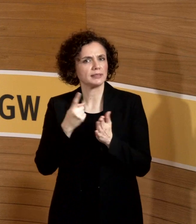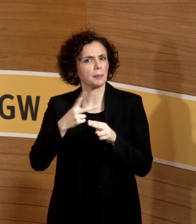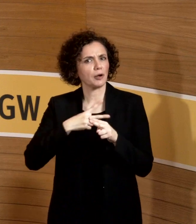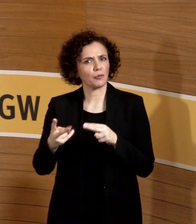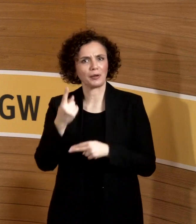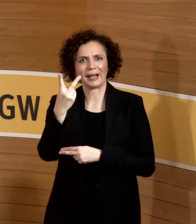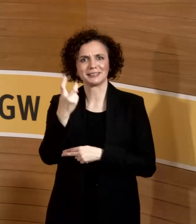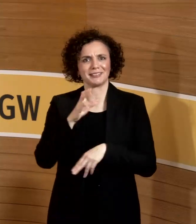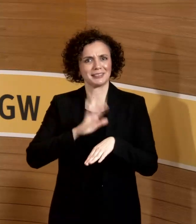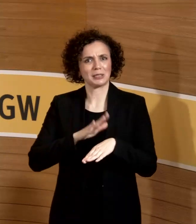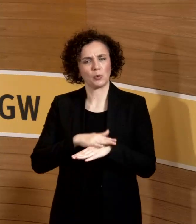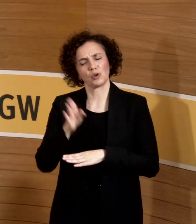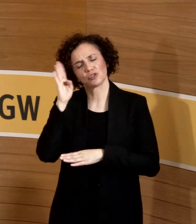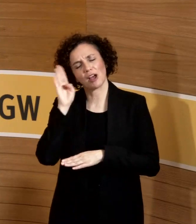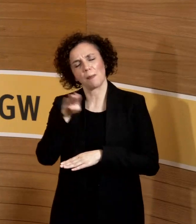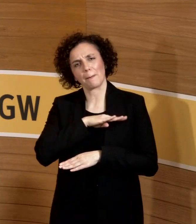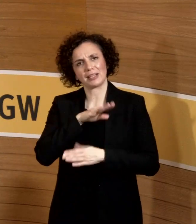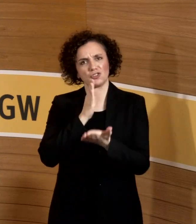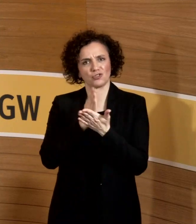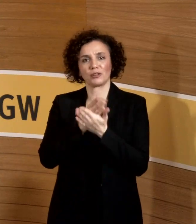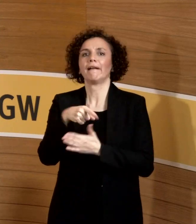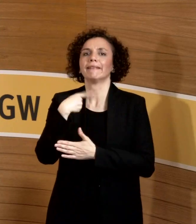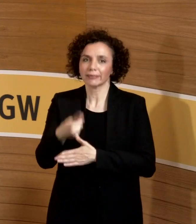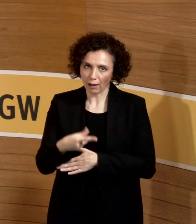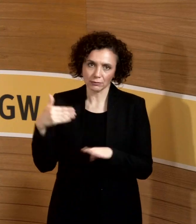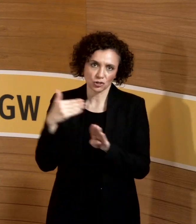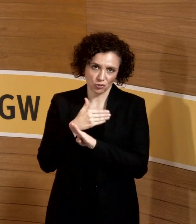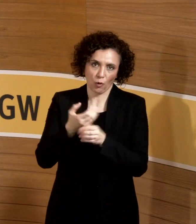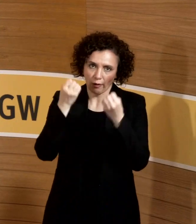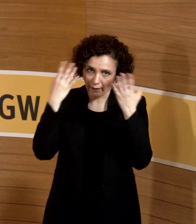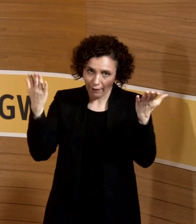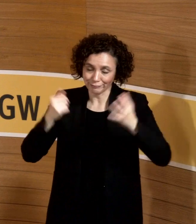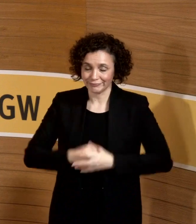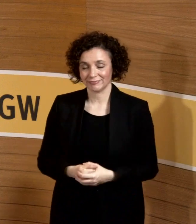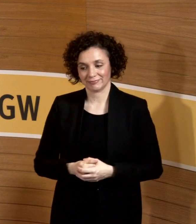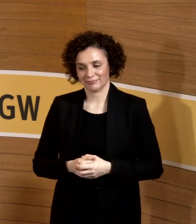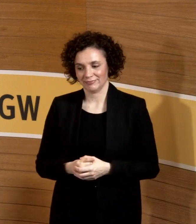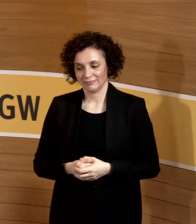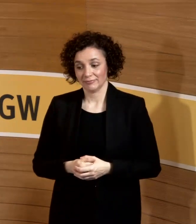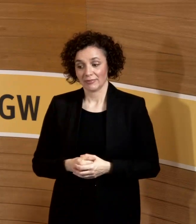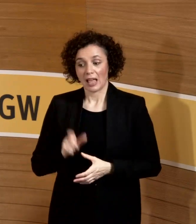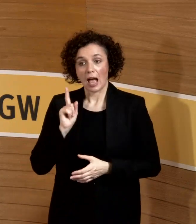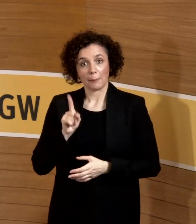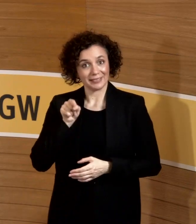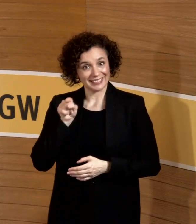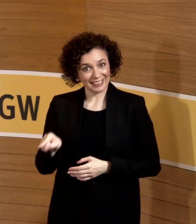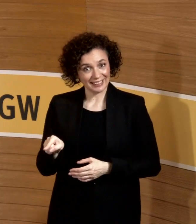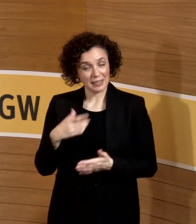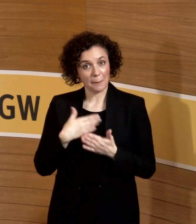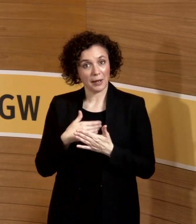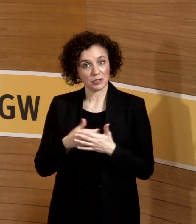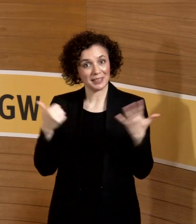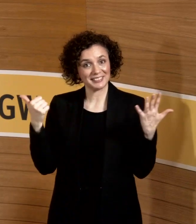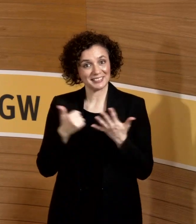ins Bett zu gehen. Aber was Sie hier sehen, und da hat sich nie jemand hierüber aufgeregt, ist, dass wir die 6 Uhr morgens